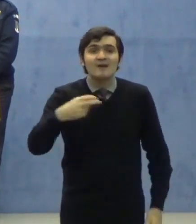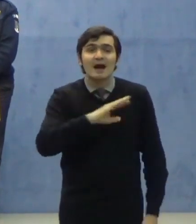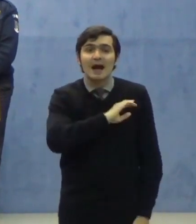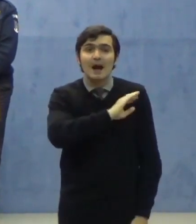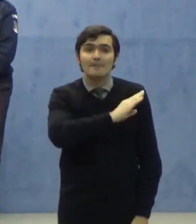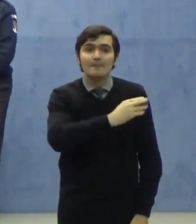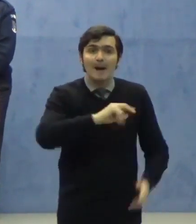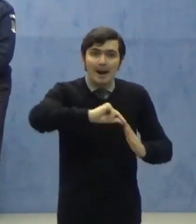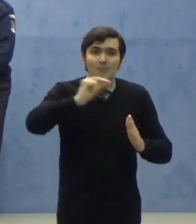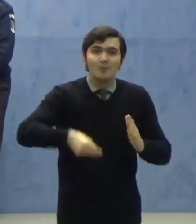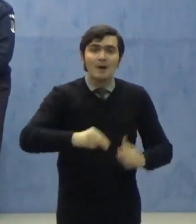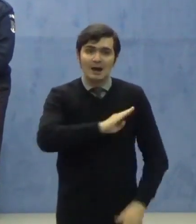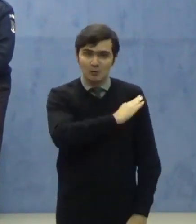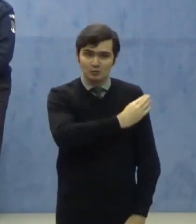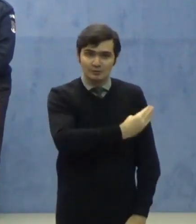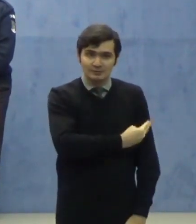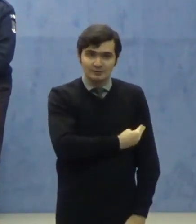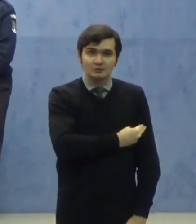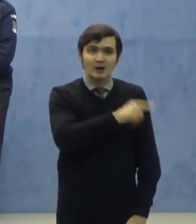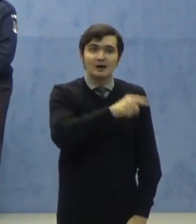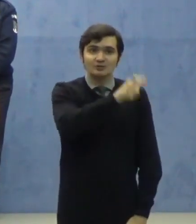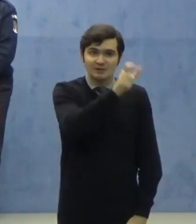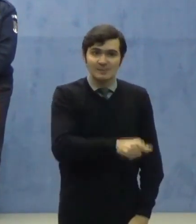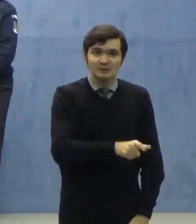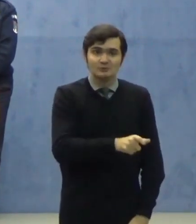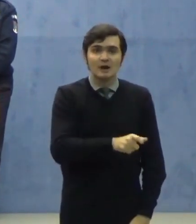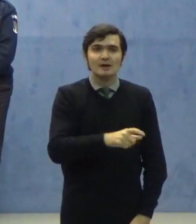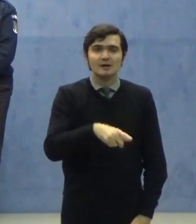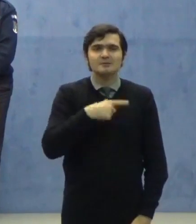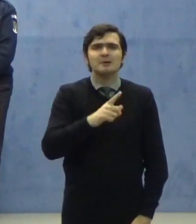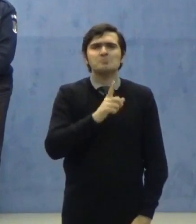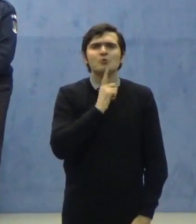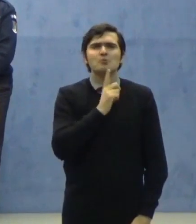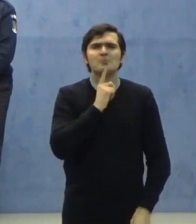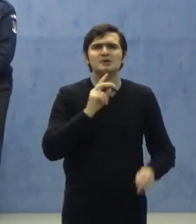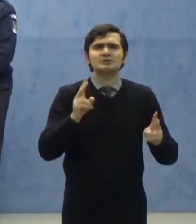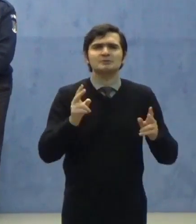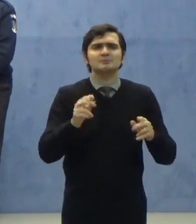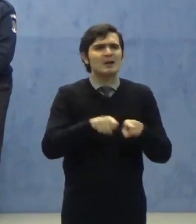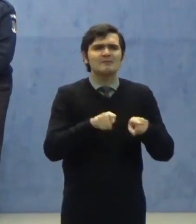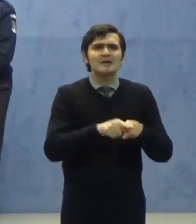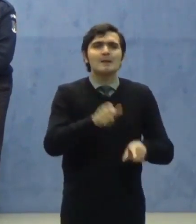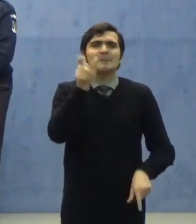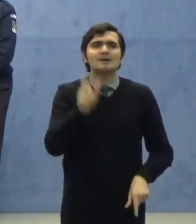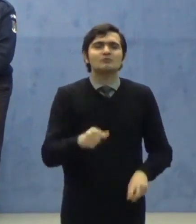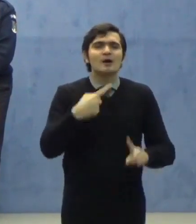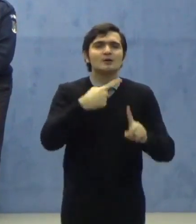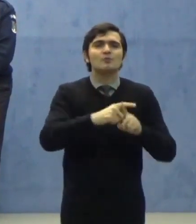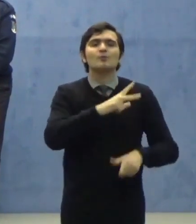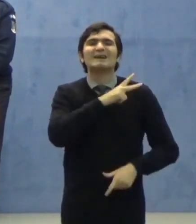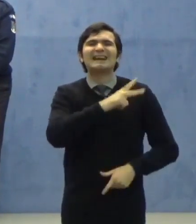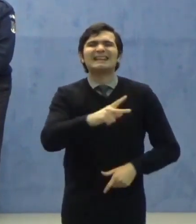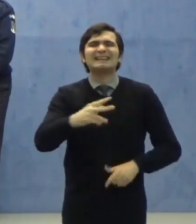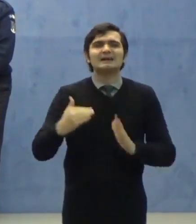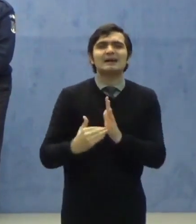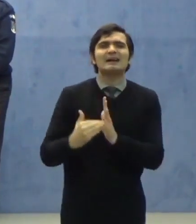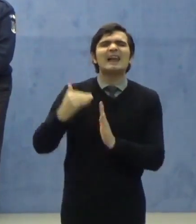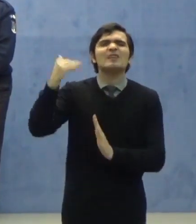competente, sunt considerate persoane cu risc crescut